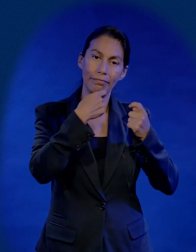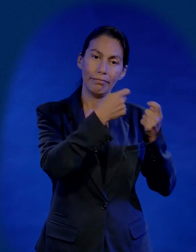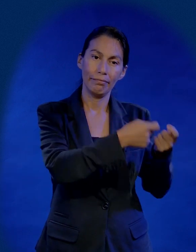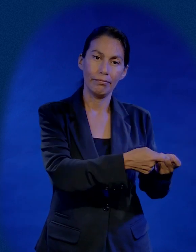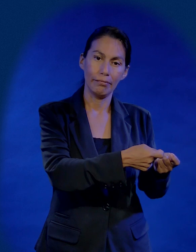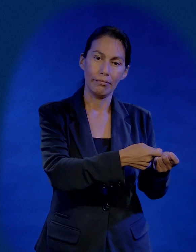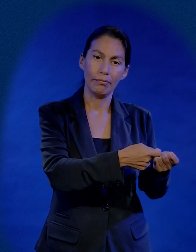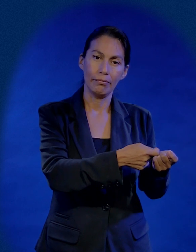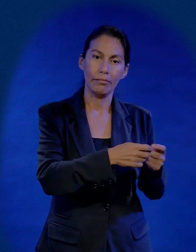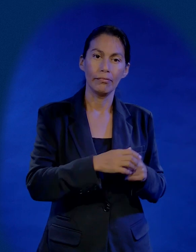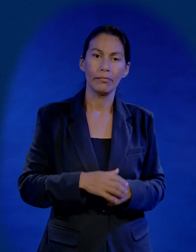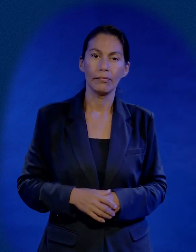me va a entregar